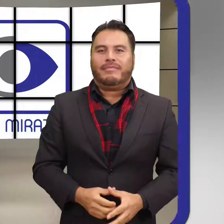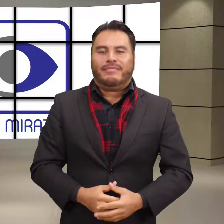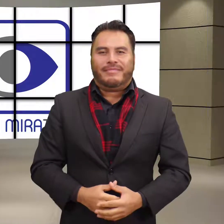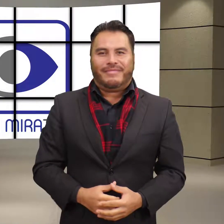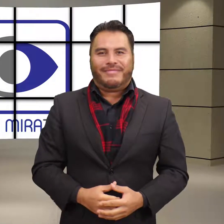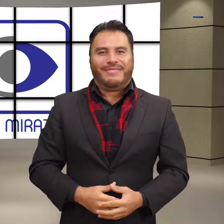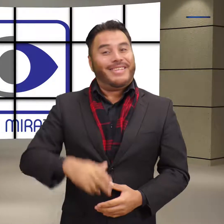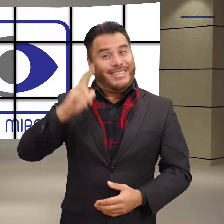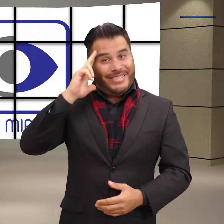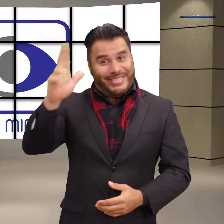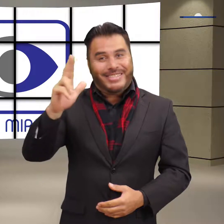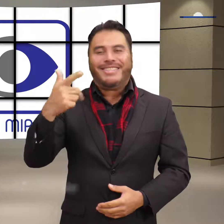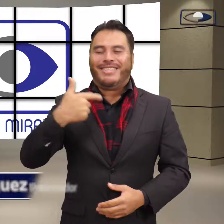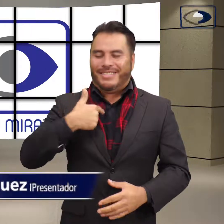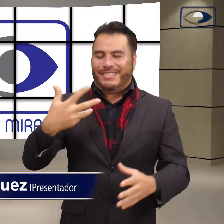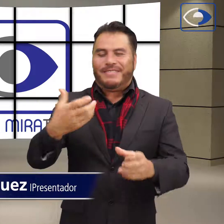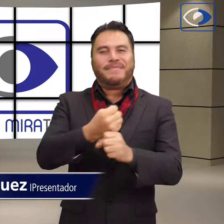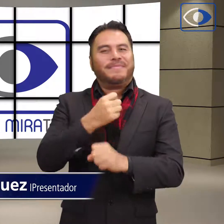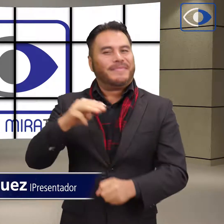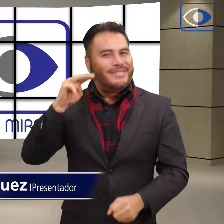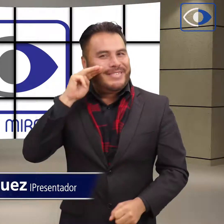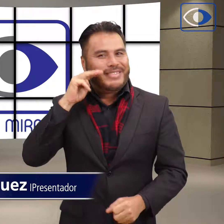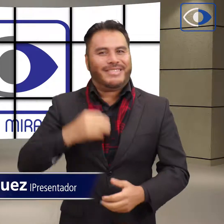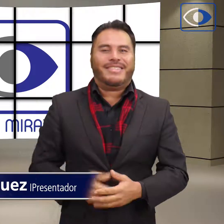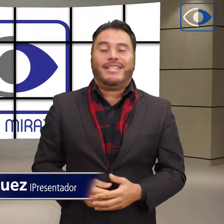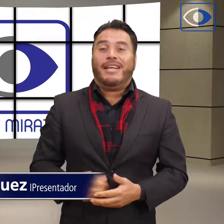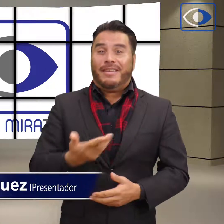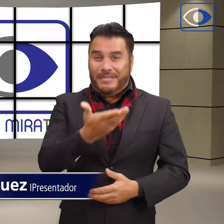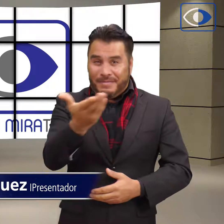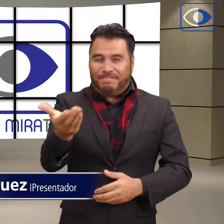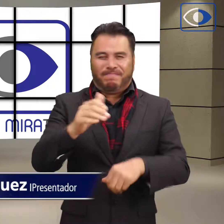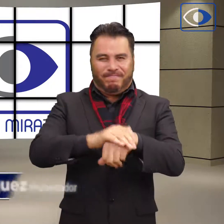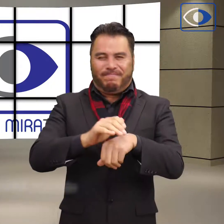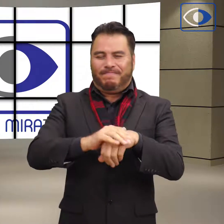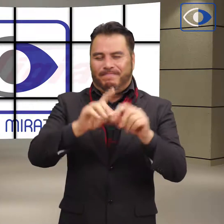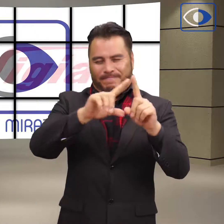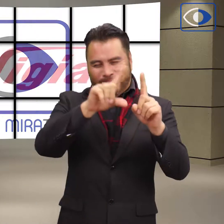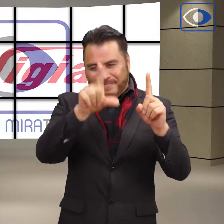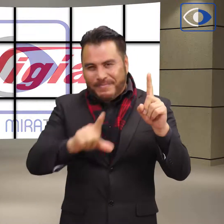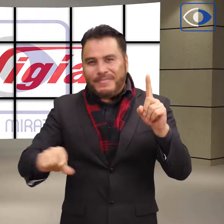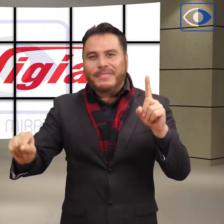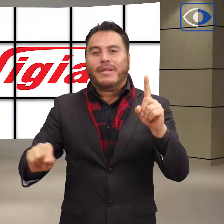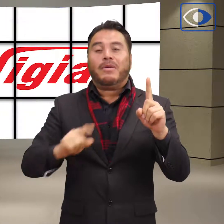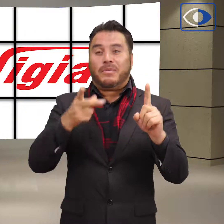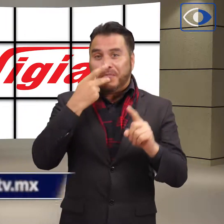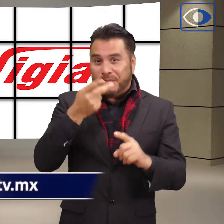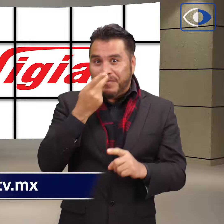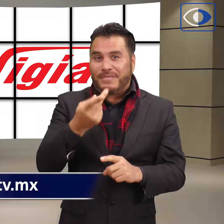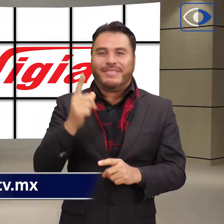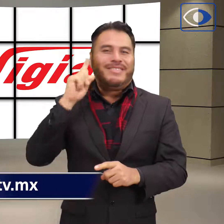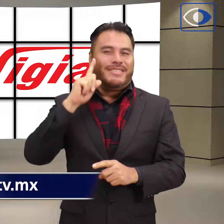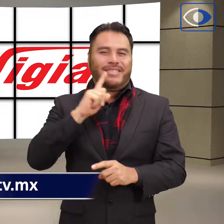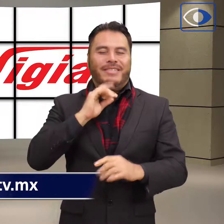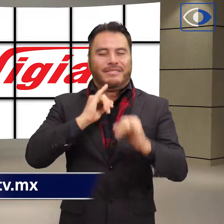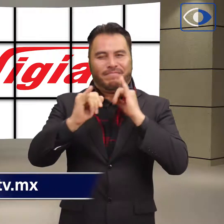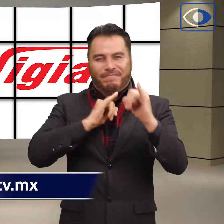Hola, mi nombre es Martín Rodríguez. Reciban un cordial saludo todos nuestros amigos oyentes, sordos e intérpretes de la República